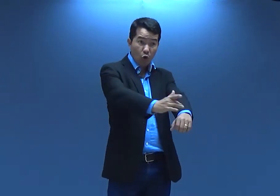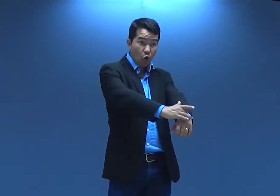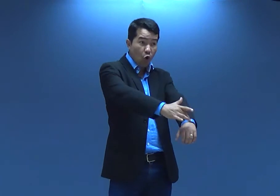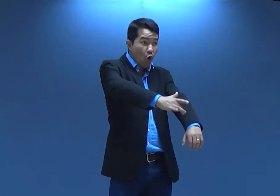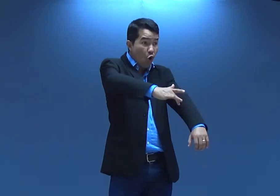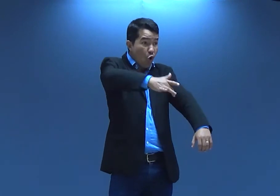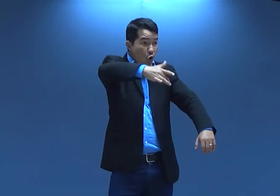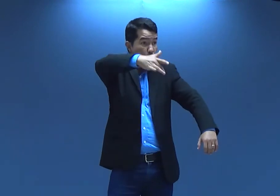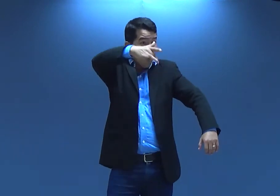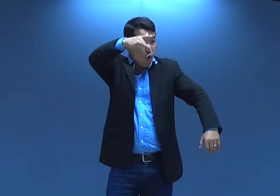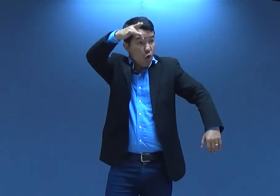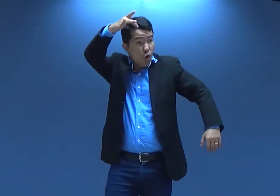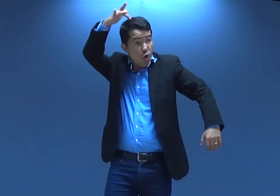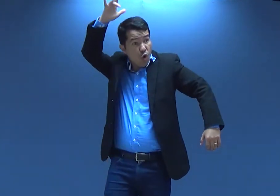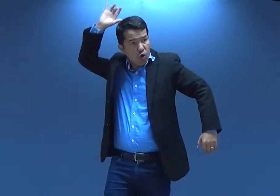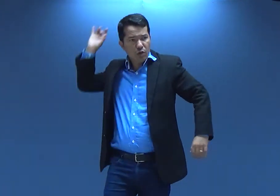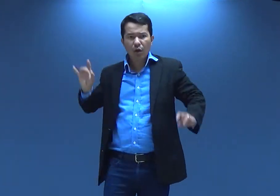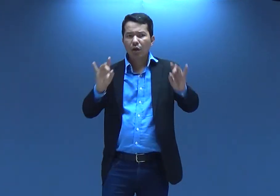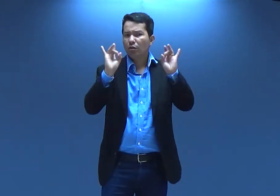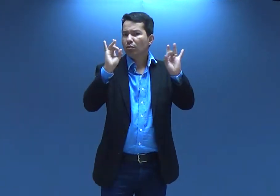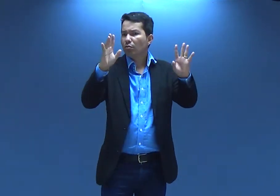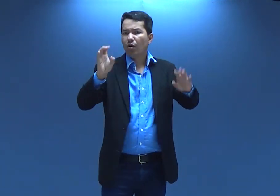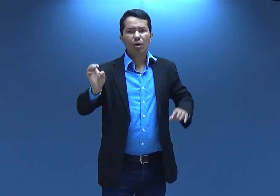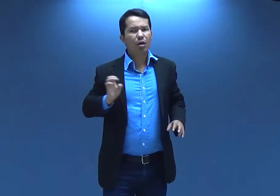pode, né? Ali, amanhã, aquele ouro.